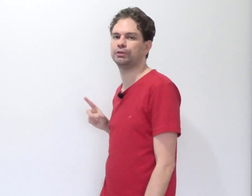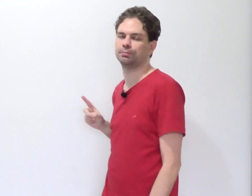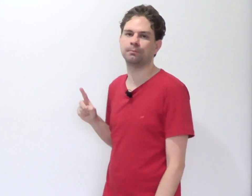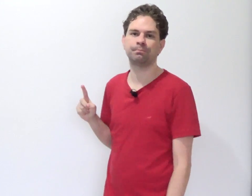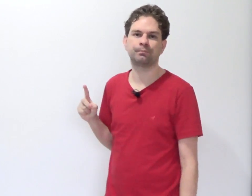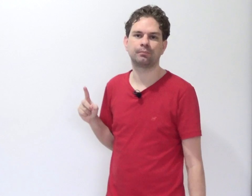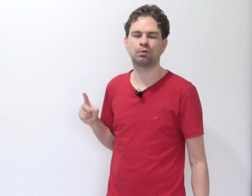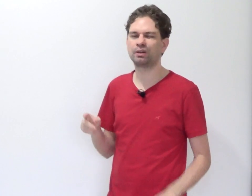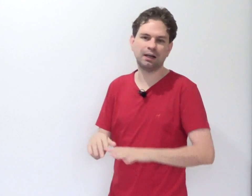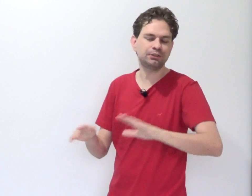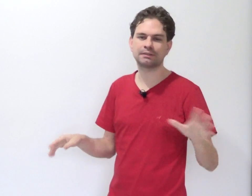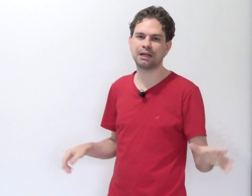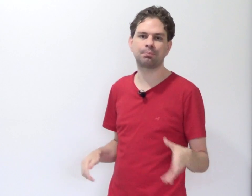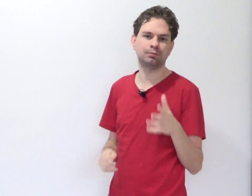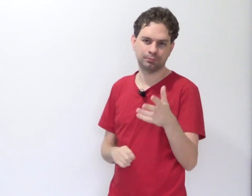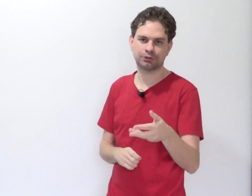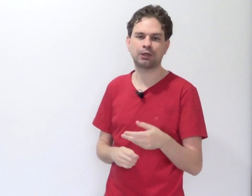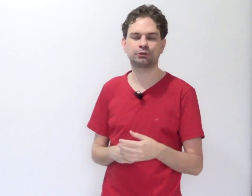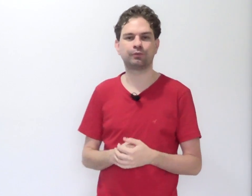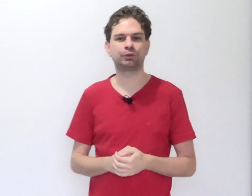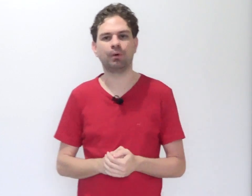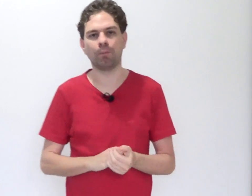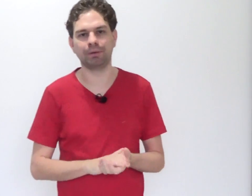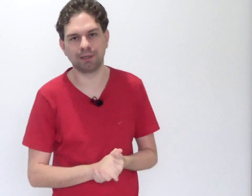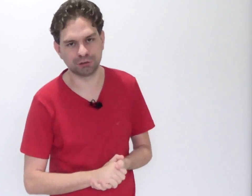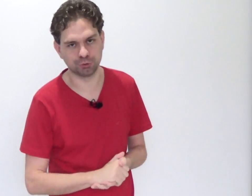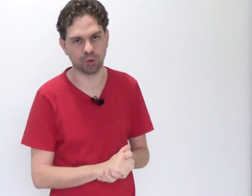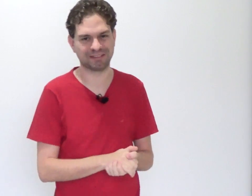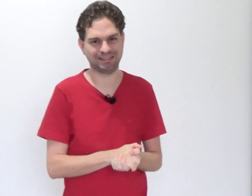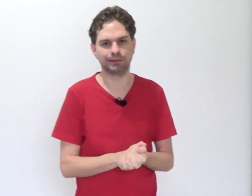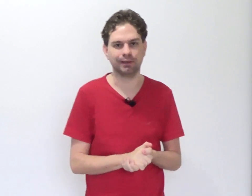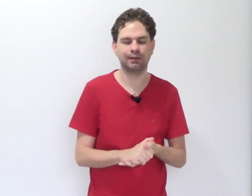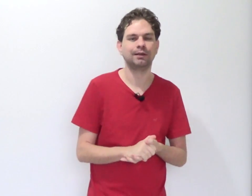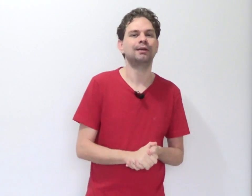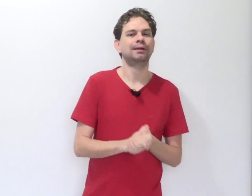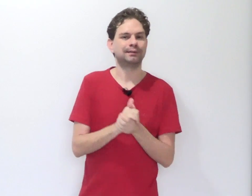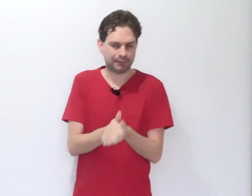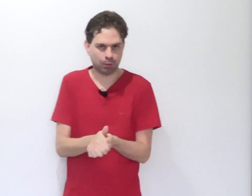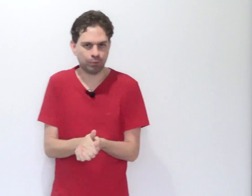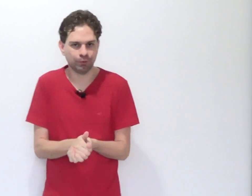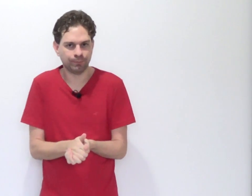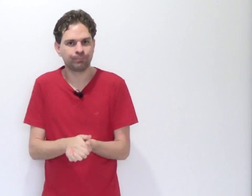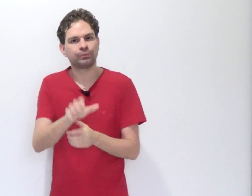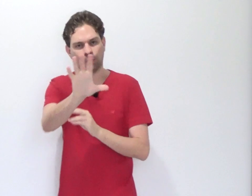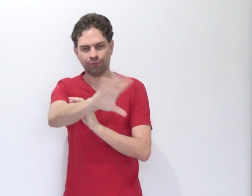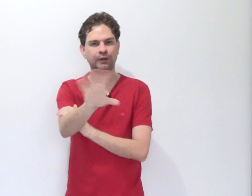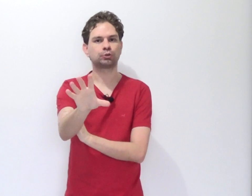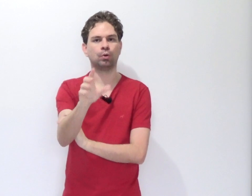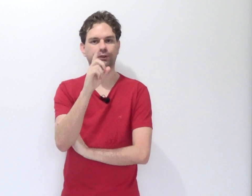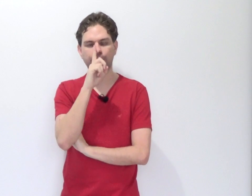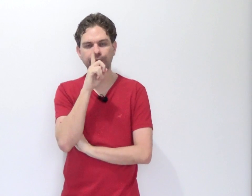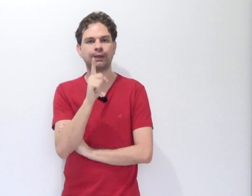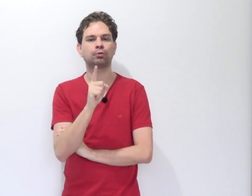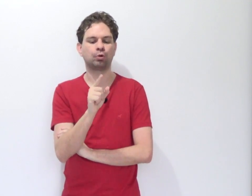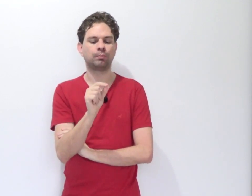vítima. Então, grande exemplo, estágio de futebol, brigas de torcida, né? Tá tranquilo? Então, fechou. O eu entendo como